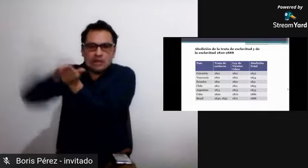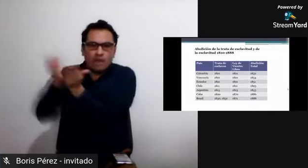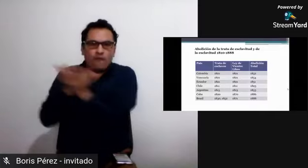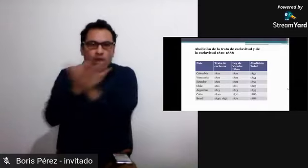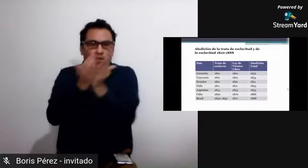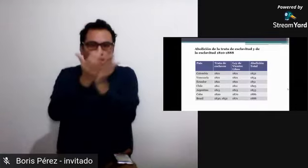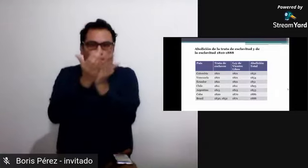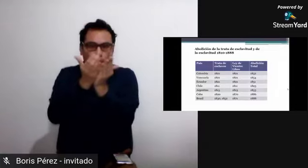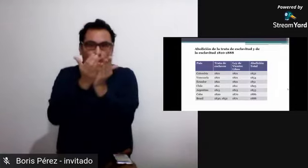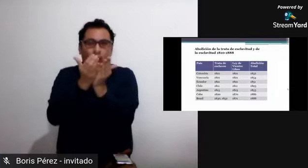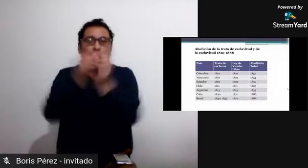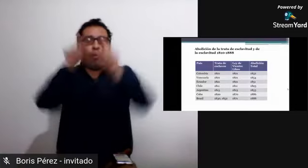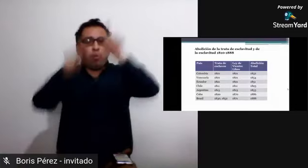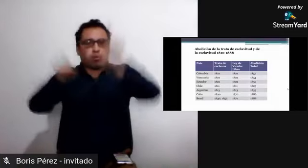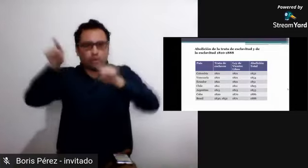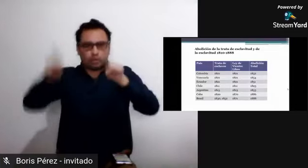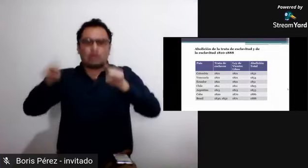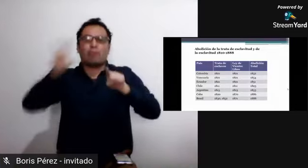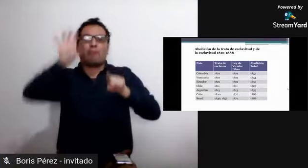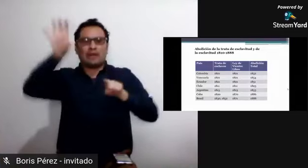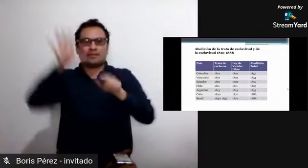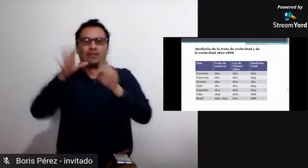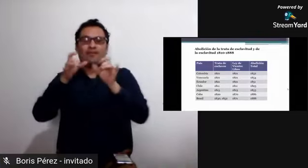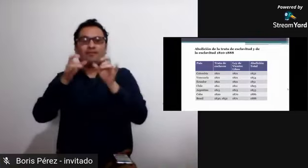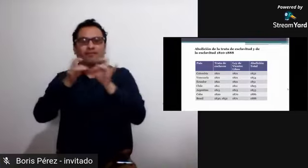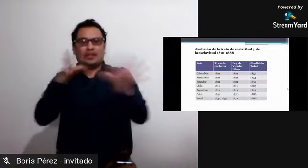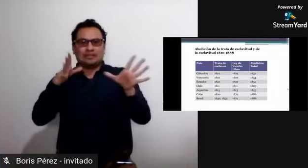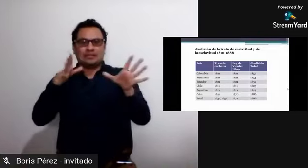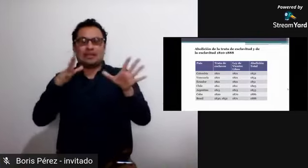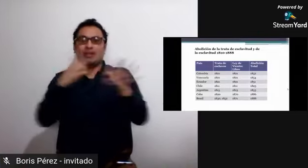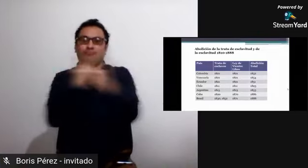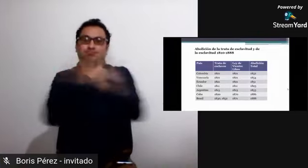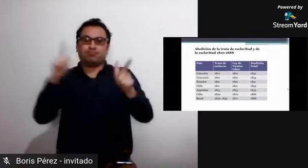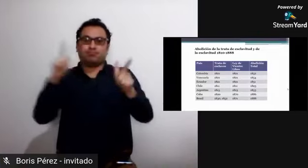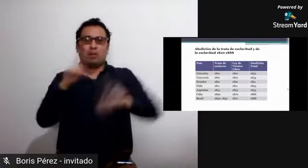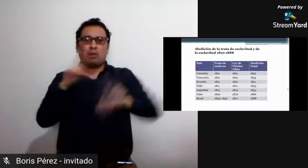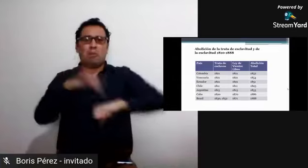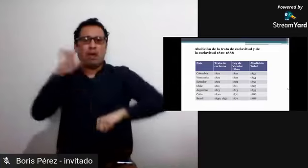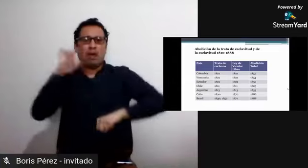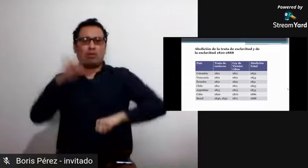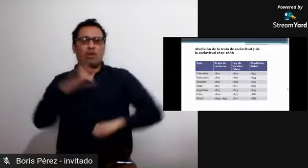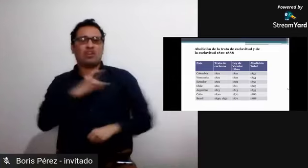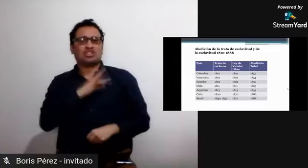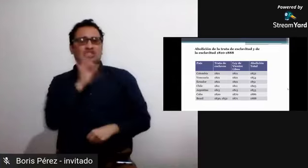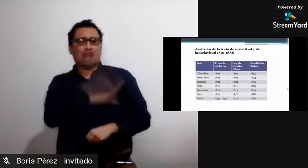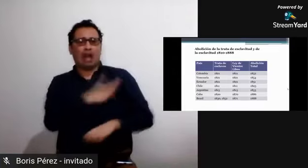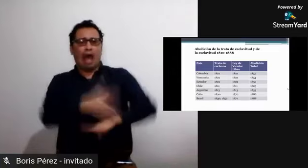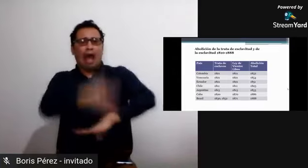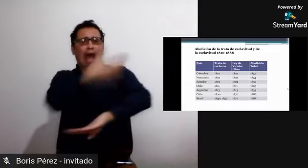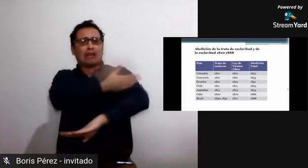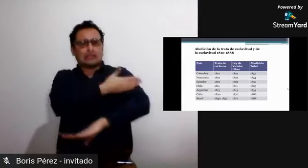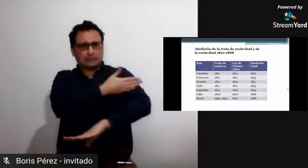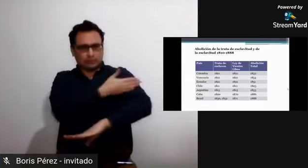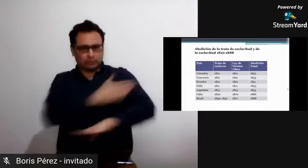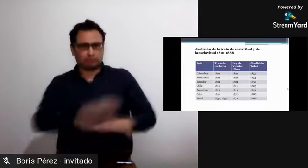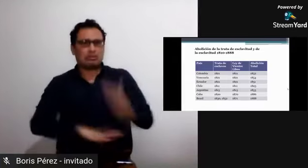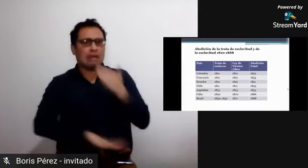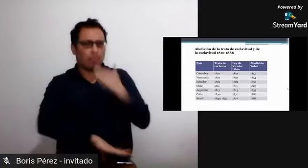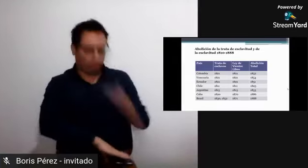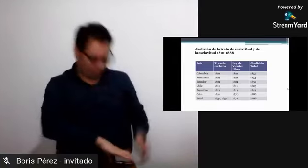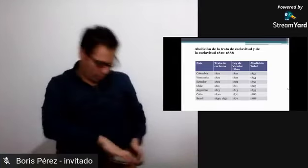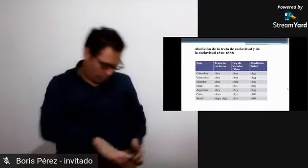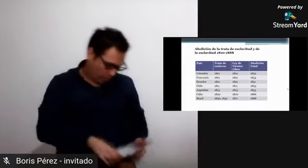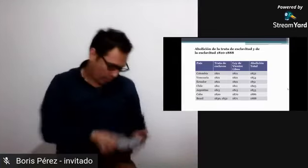En una columna podemos ver la trata de esclavos que había hasta ese entonces, luego en la siguiente